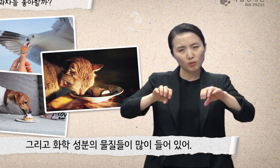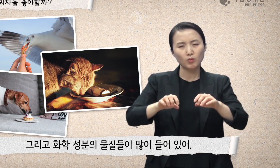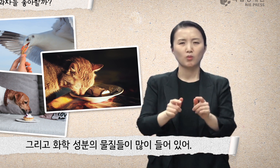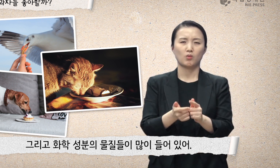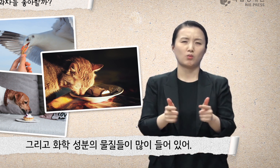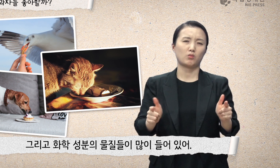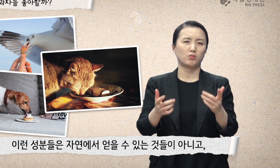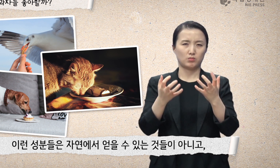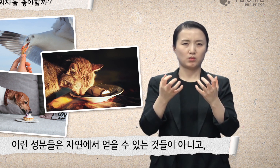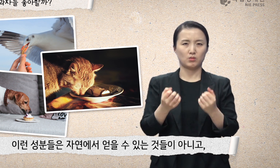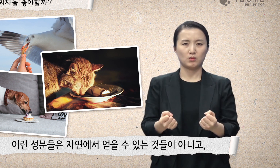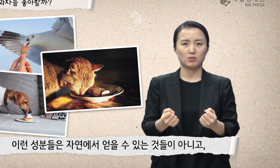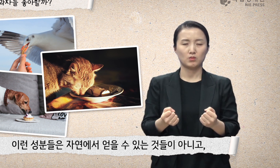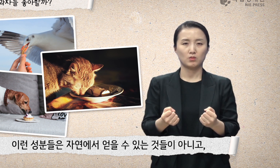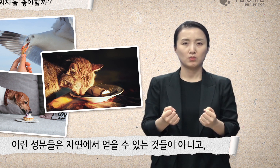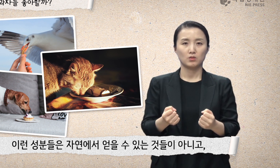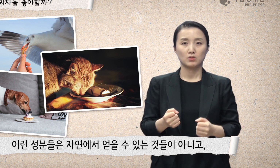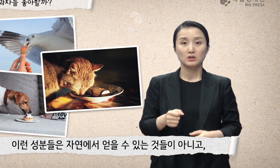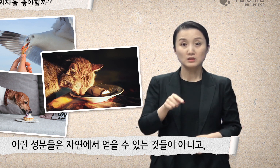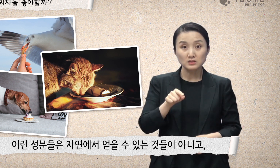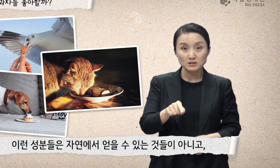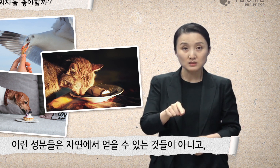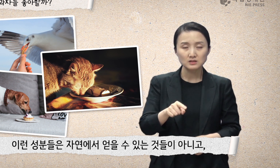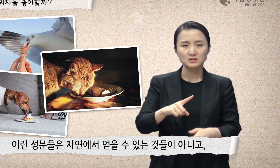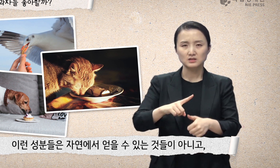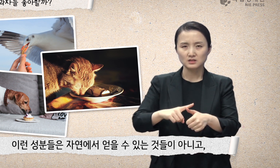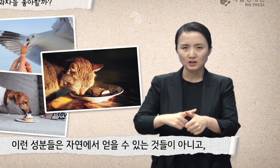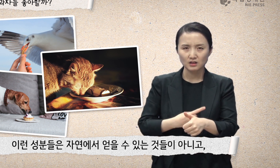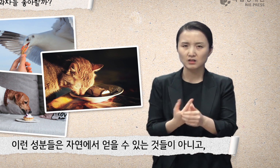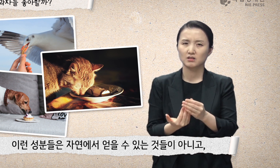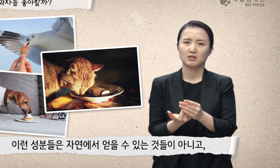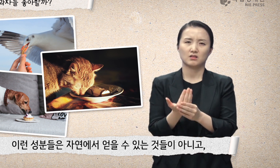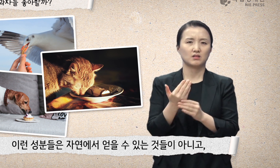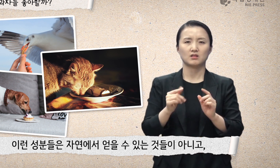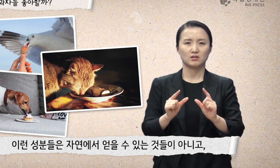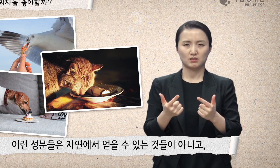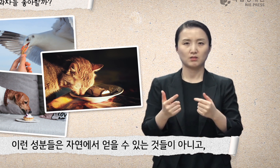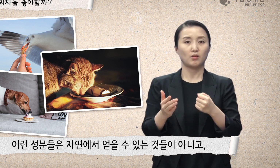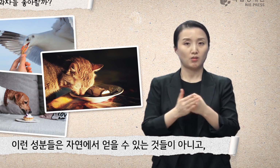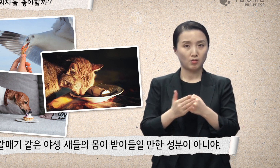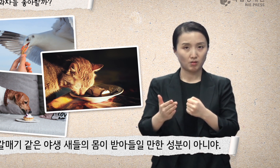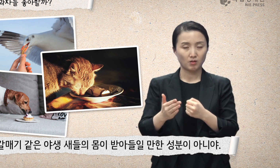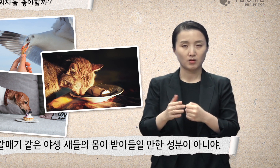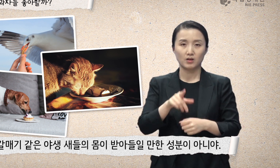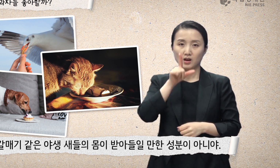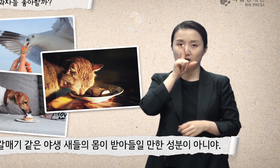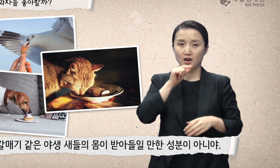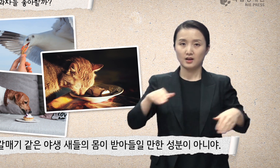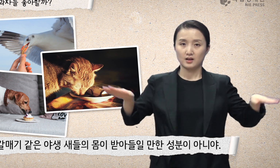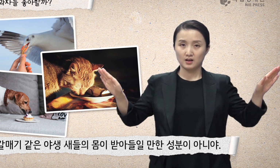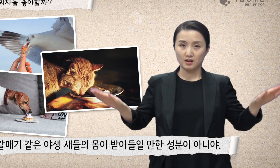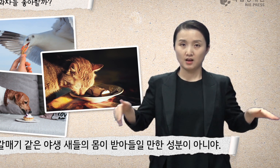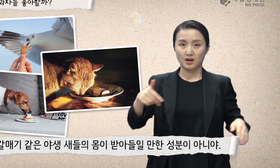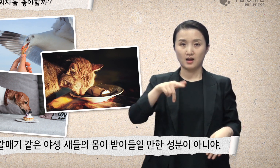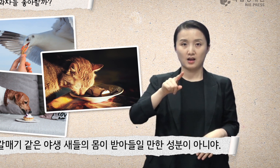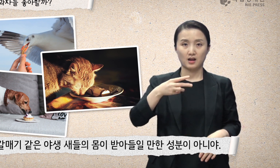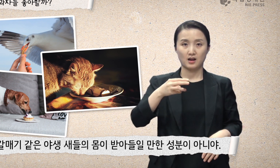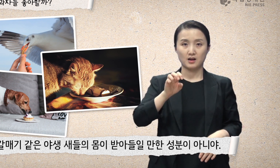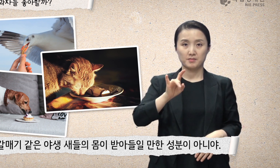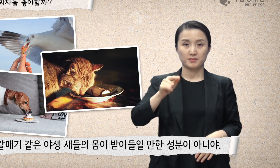이런 성분들은 자연에서 얻을 수 있는 것들이 아니고 갈매기 같은 야생새들의 몸이